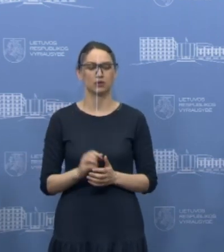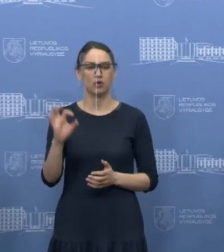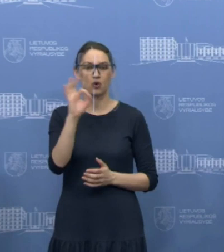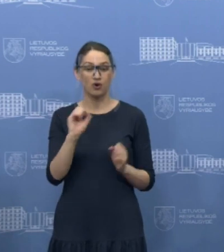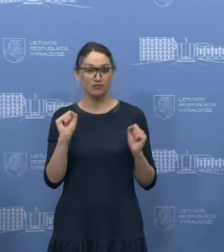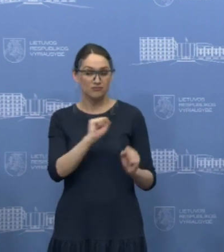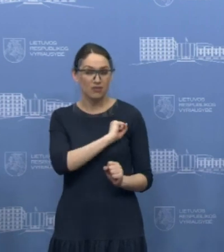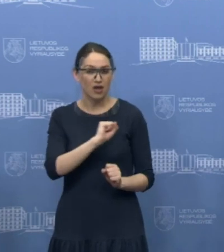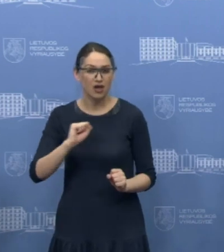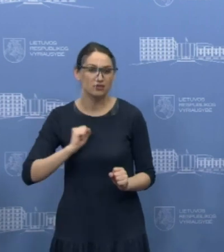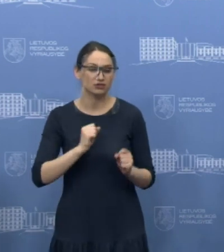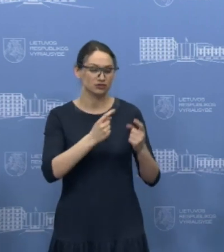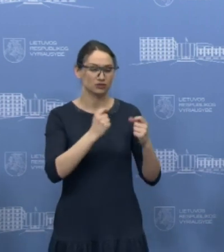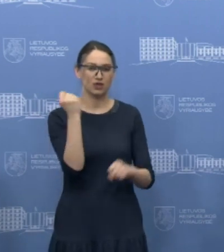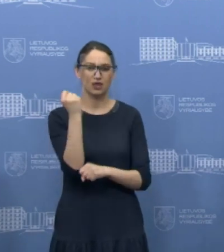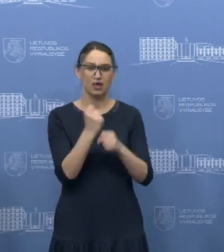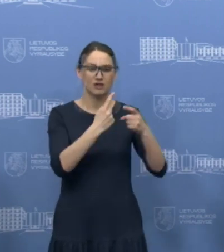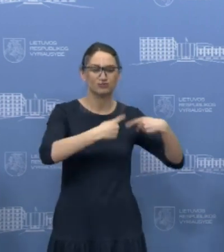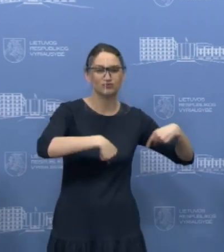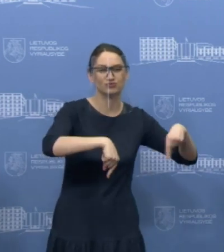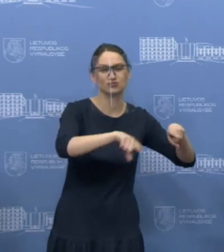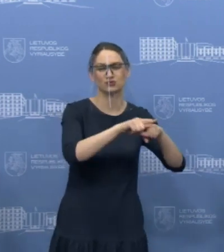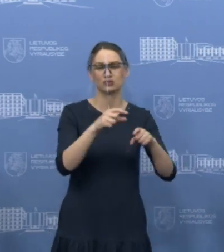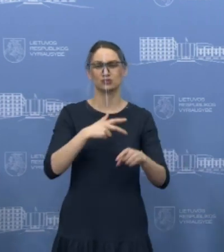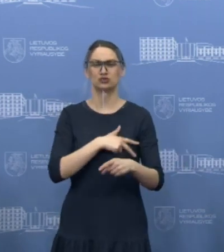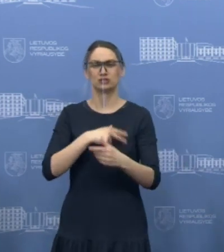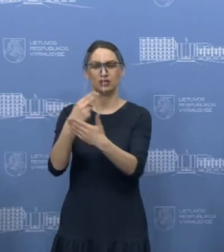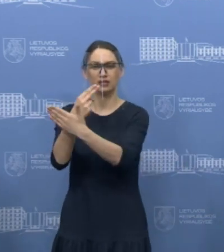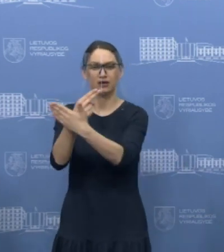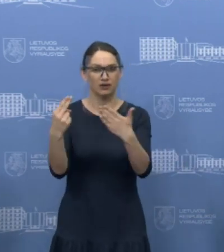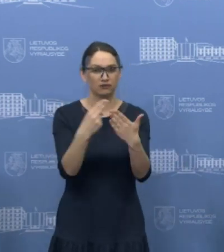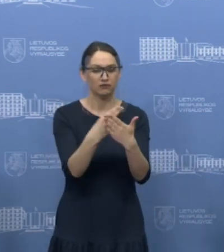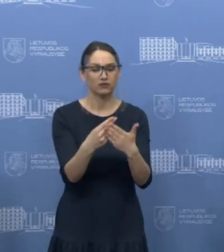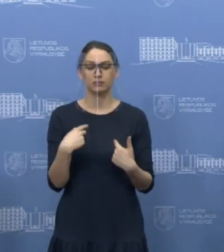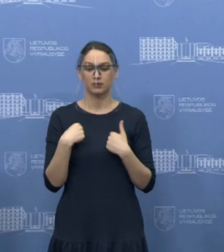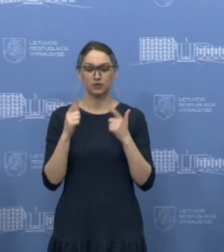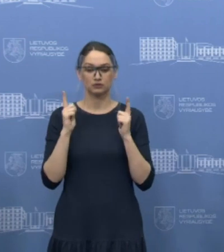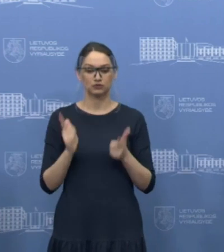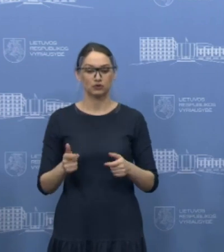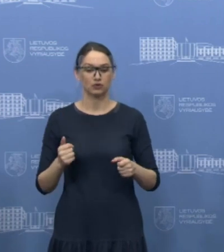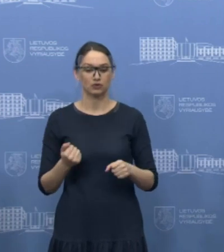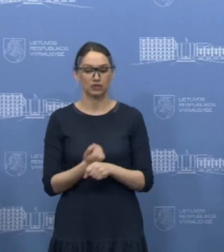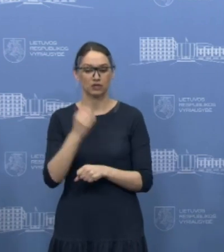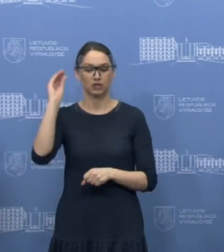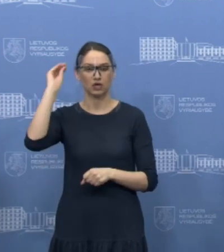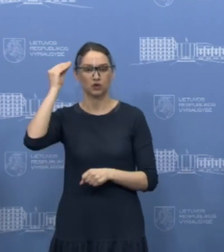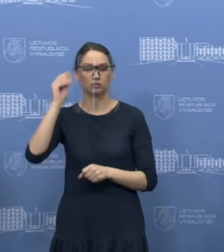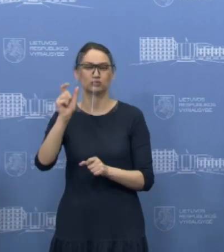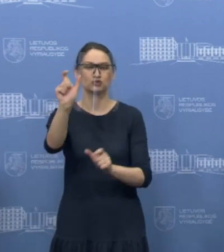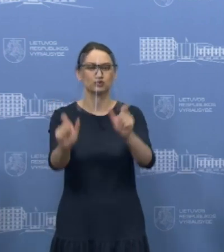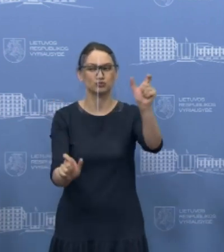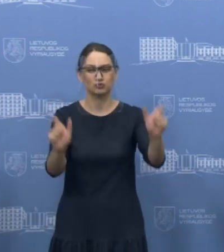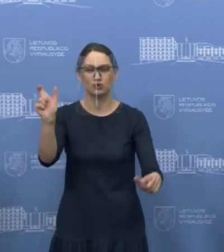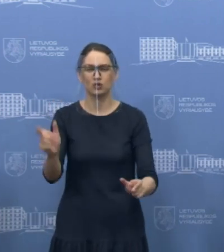mediciną, apie medicinos personalą, apie socialinės įstaigas, kuriuose turim pasirūpinti mūsų rajono gyventojais,